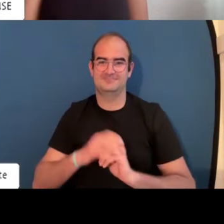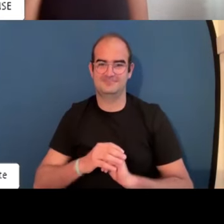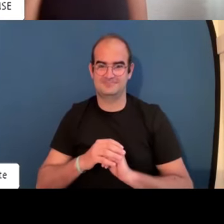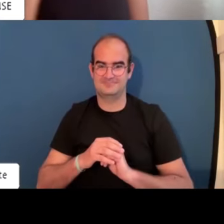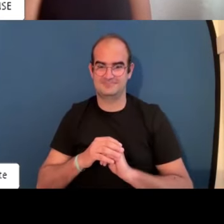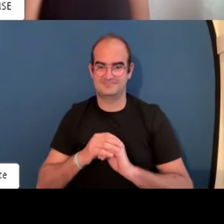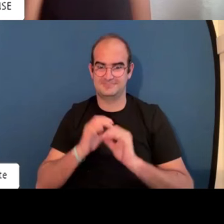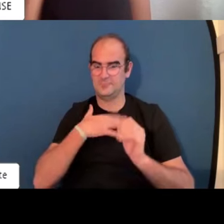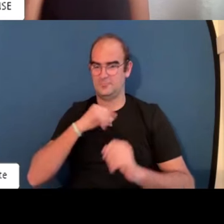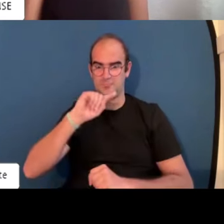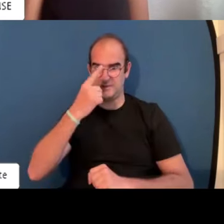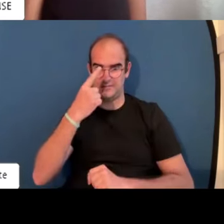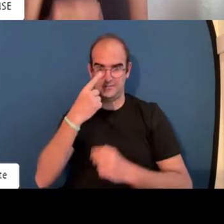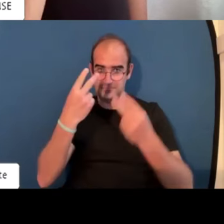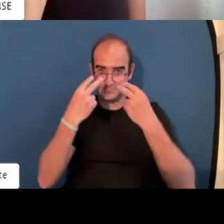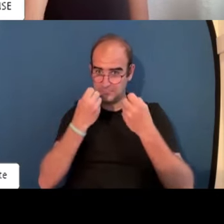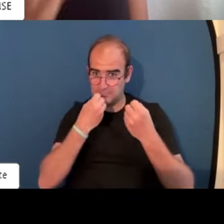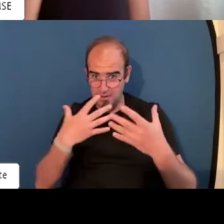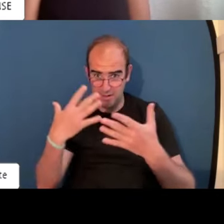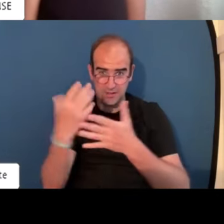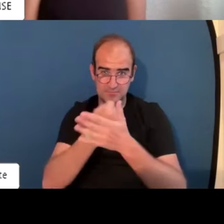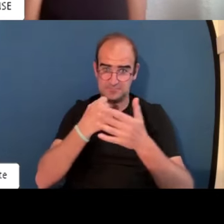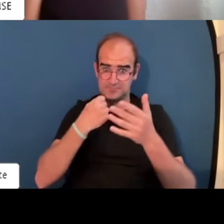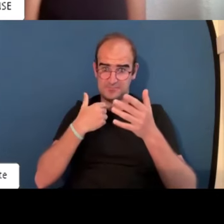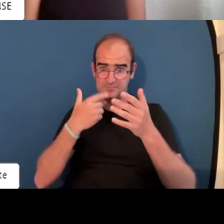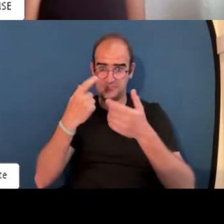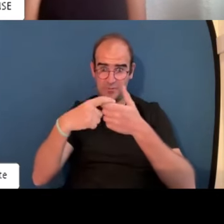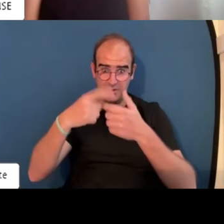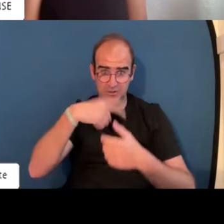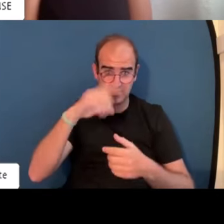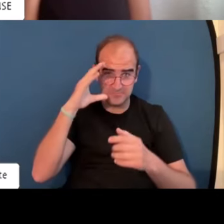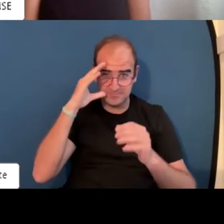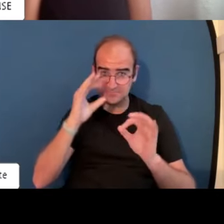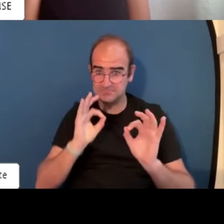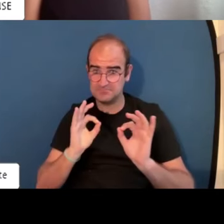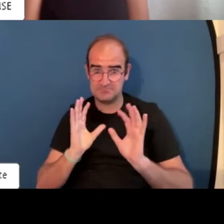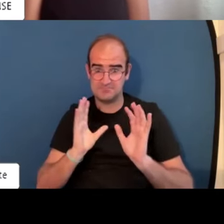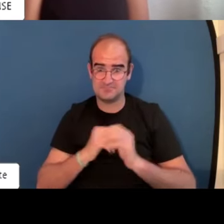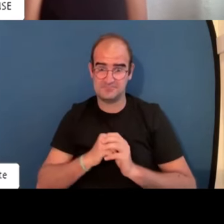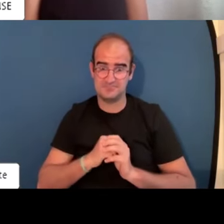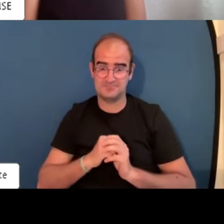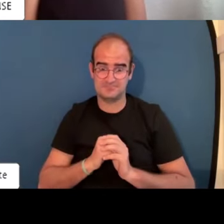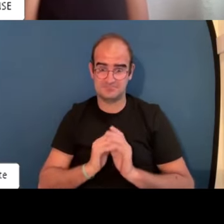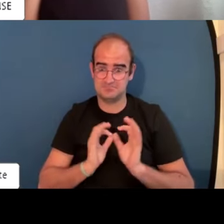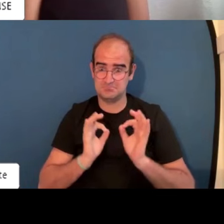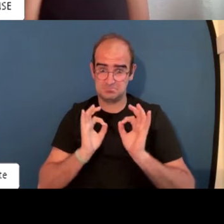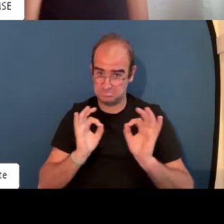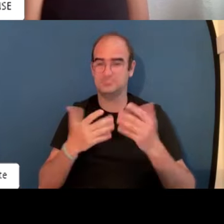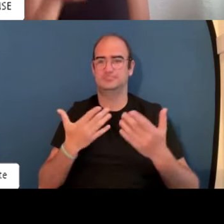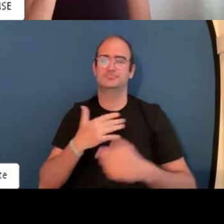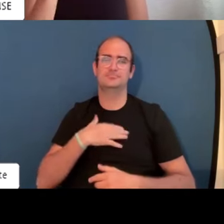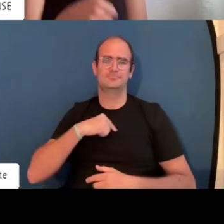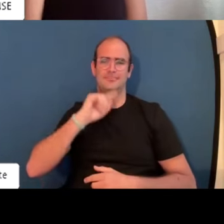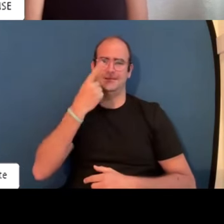cuando quieras te doy el signo. Bueno, lo primero preguntar, ¿me veis bien todos los participantes, las